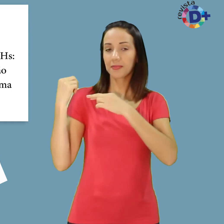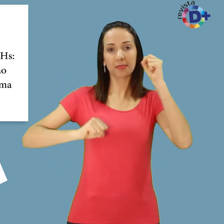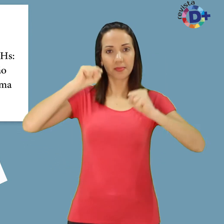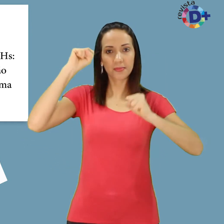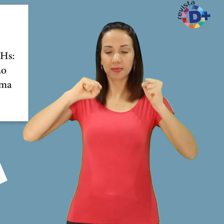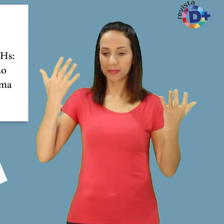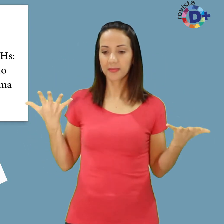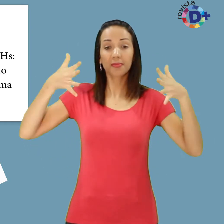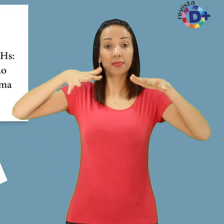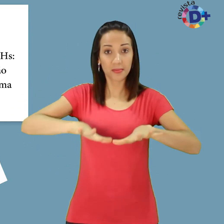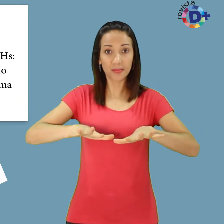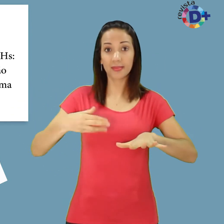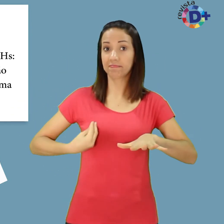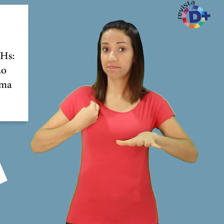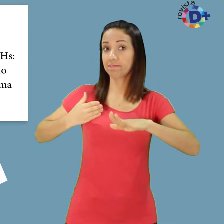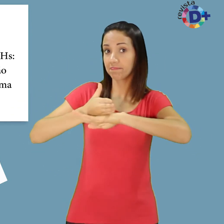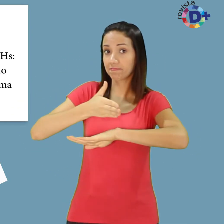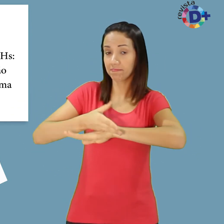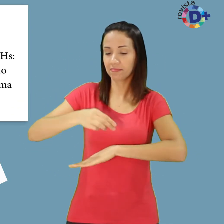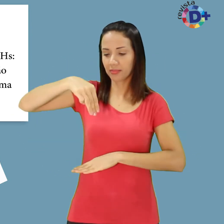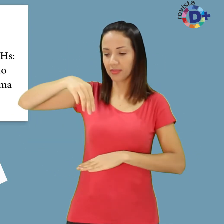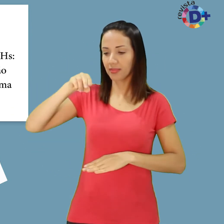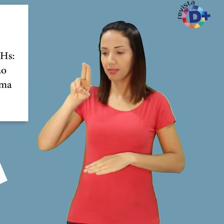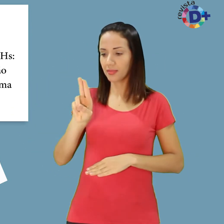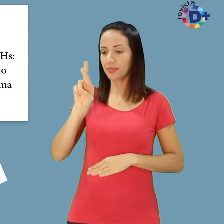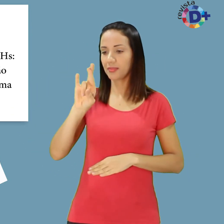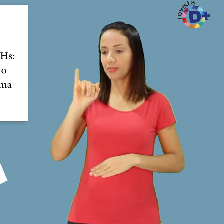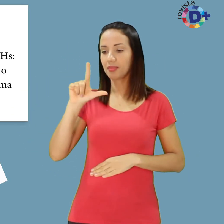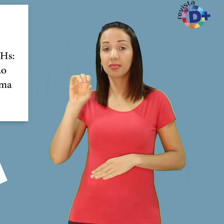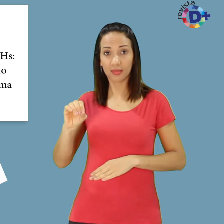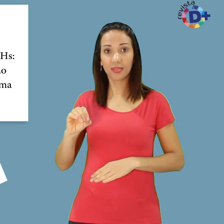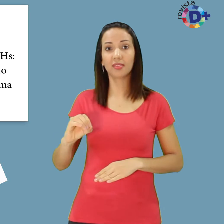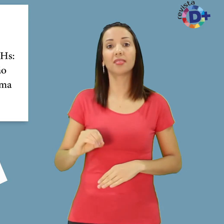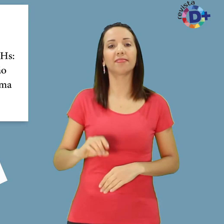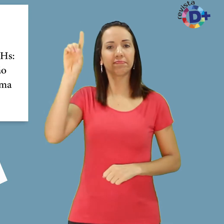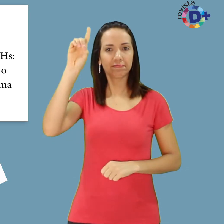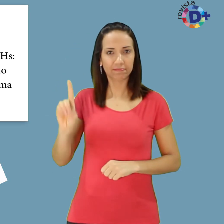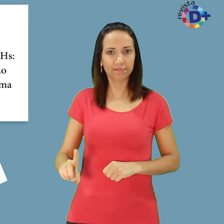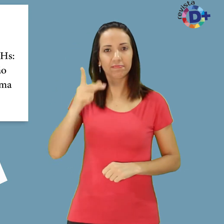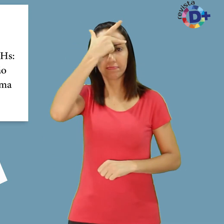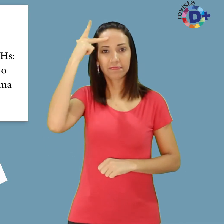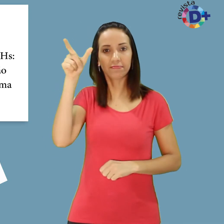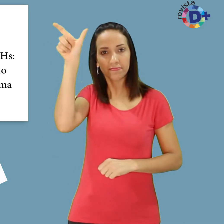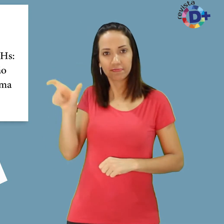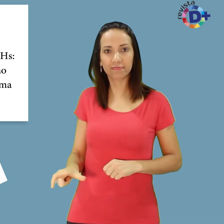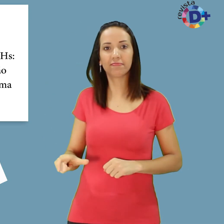na inclusão Participante Murilo Cavellucci Diretor de Gente e Gestão da Cato